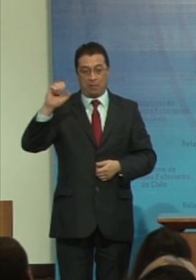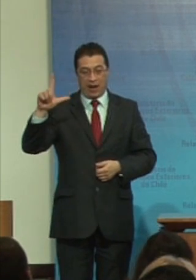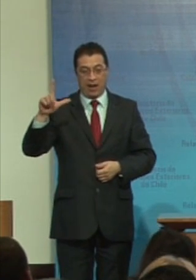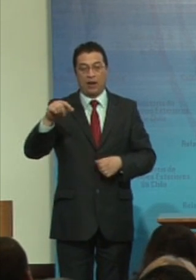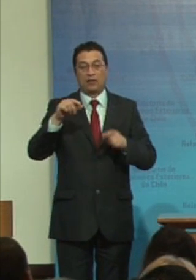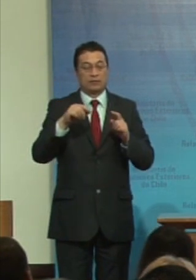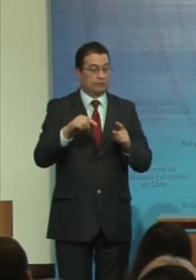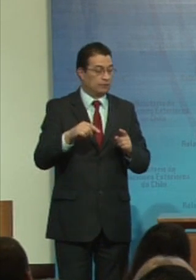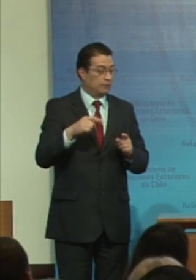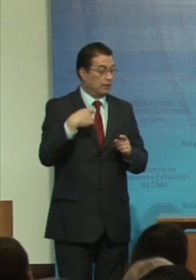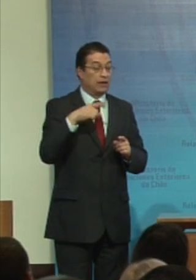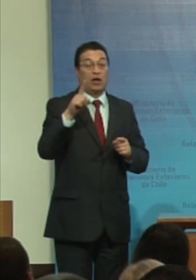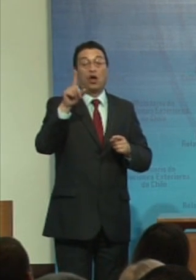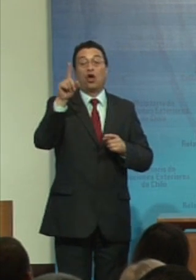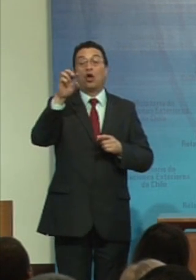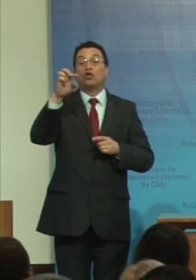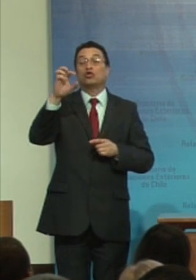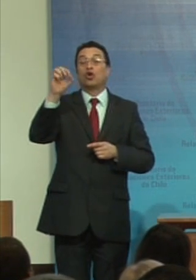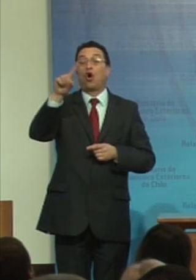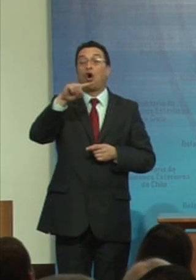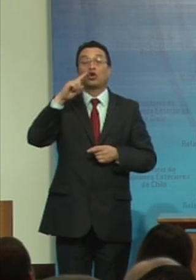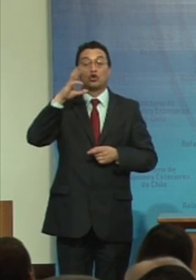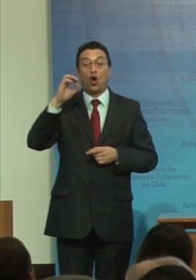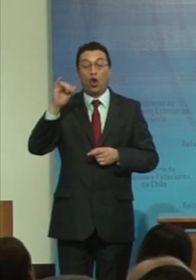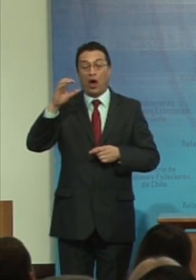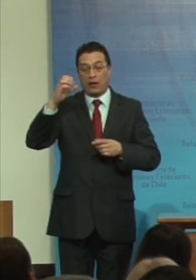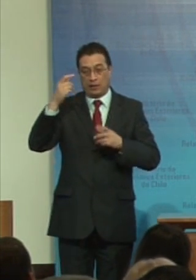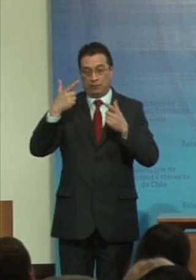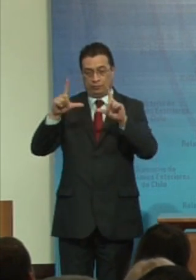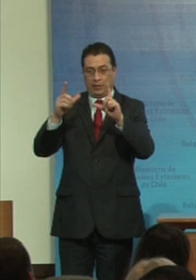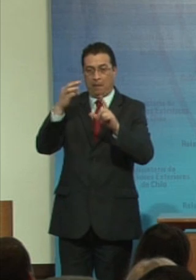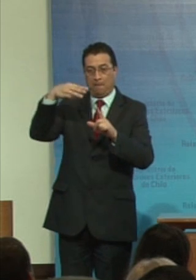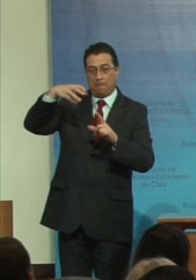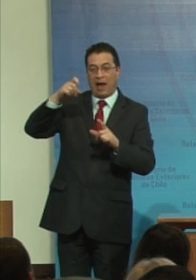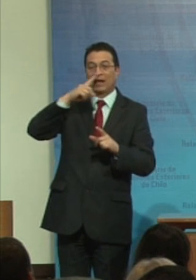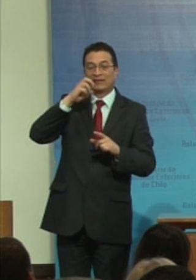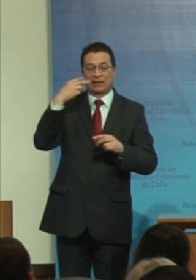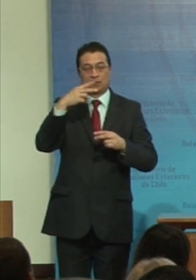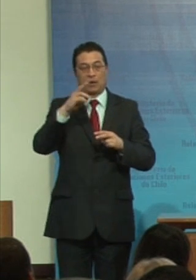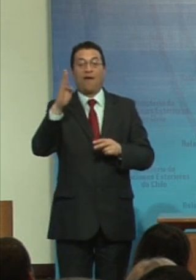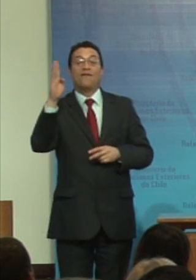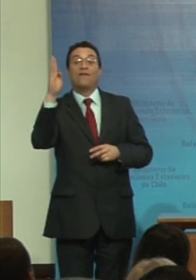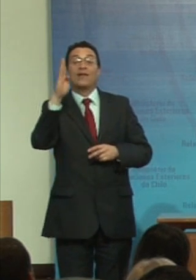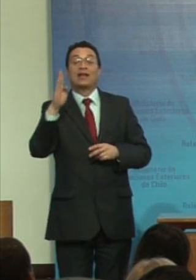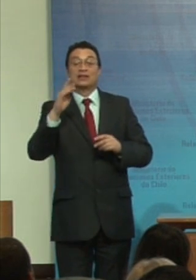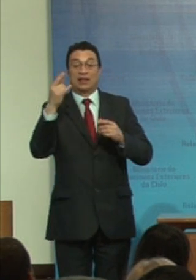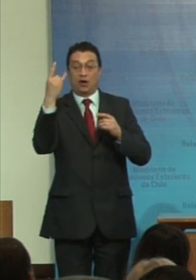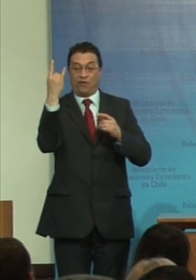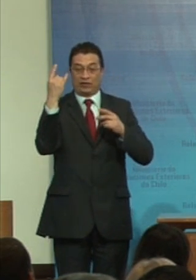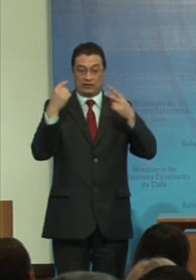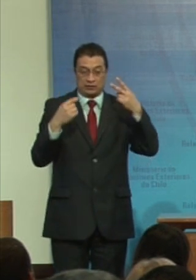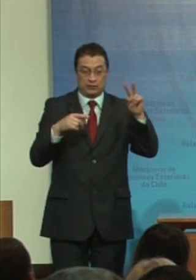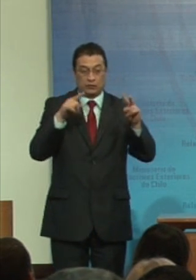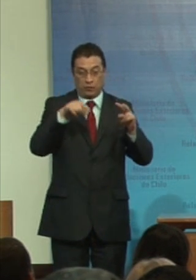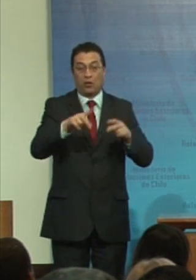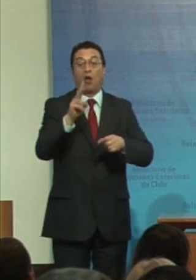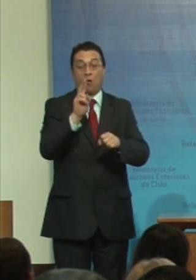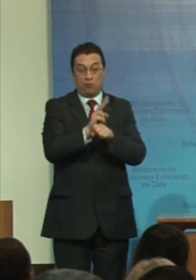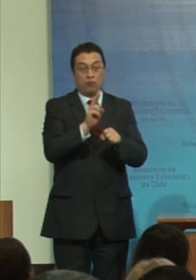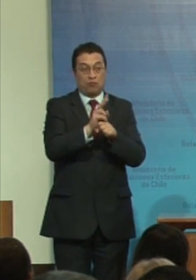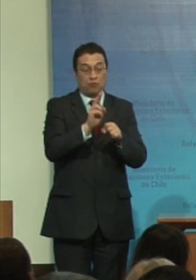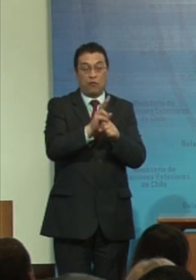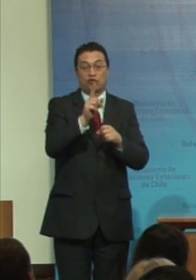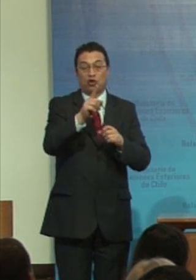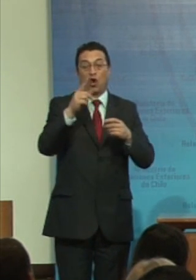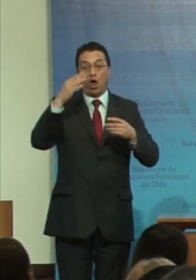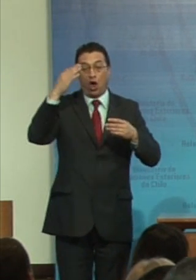Laís es socióloga máster y doctora de sociología de la universidad de Sao Paulo se ha desempeñado como profesora